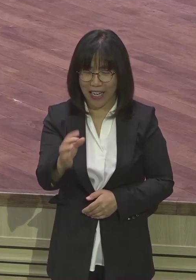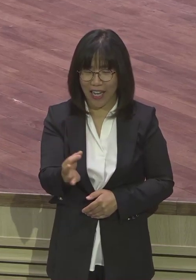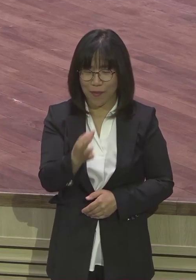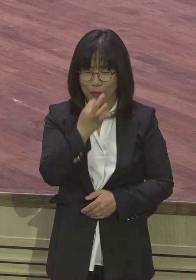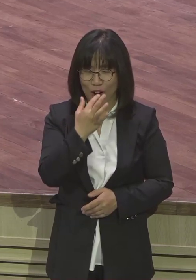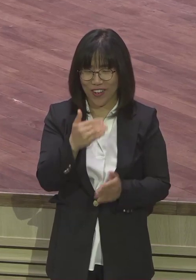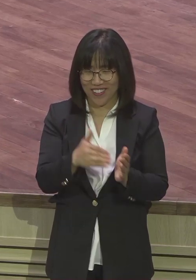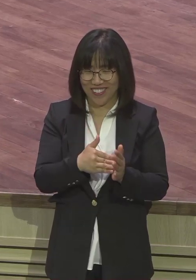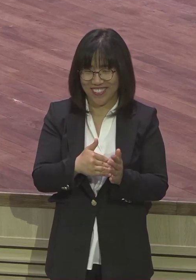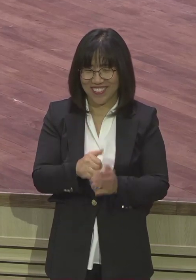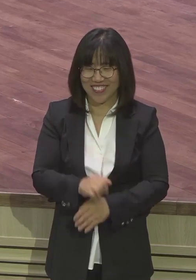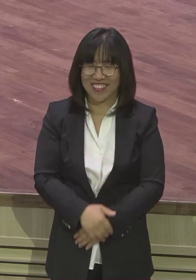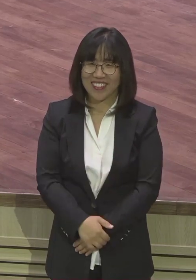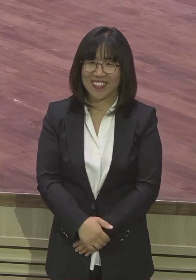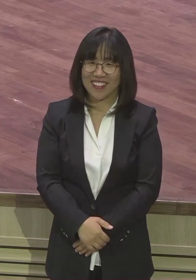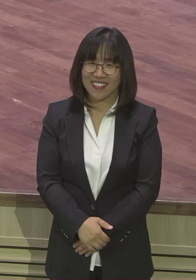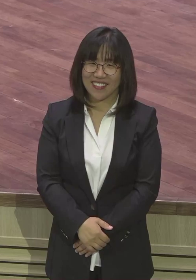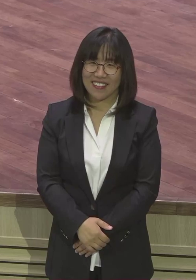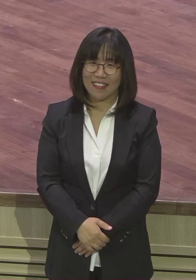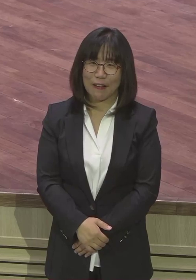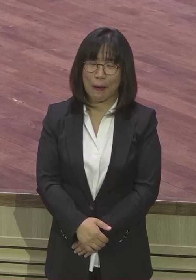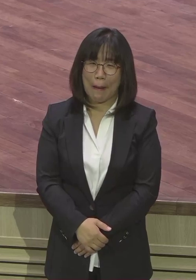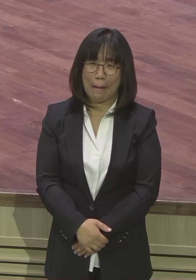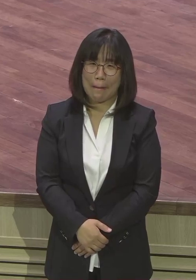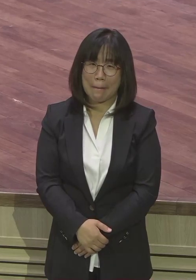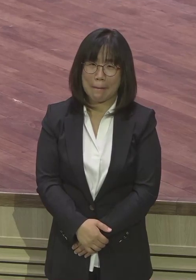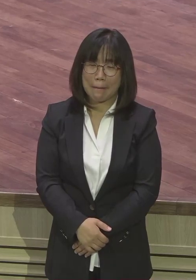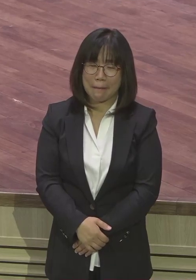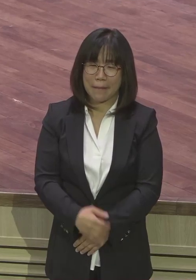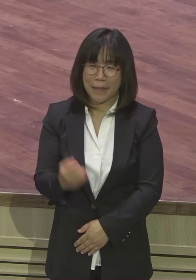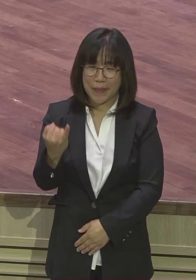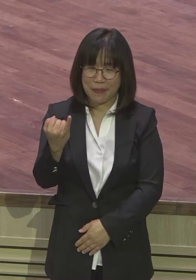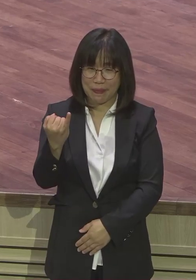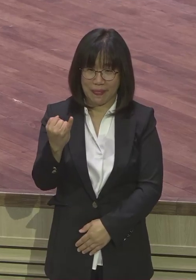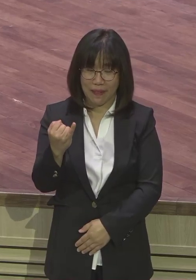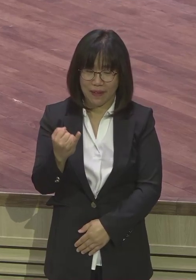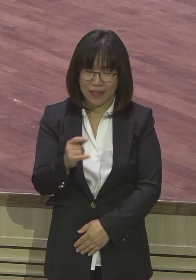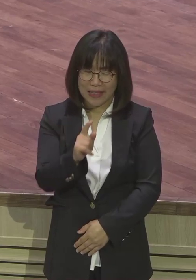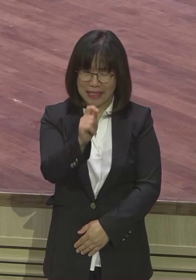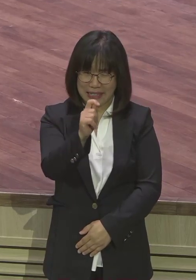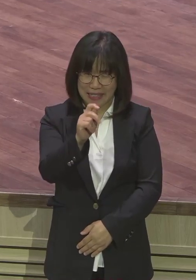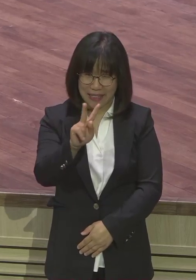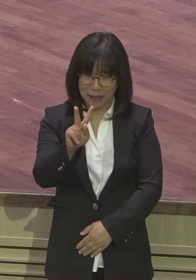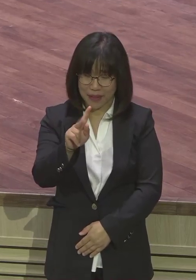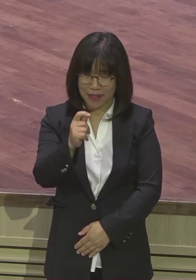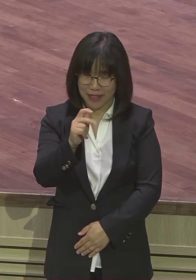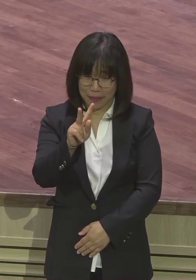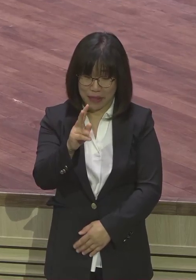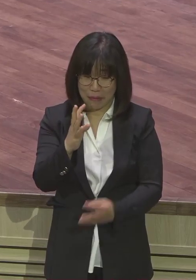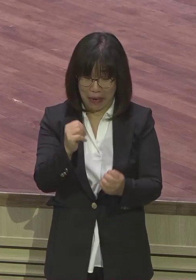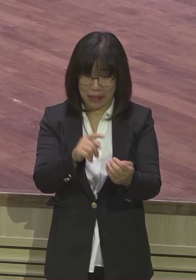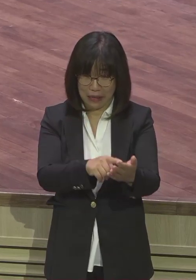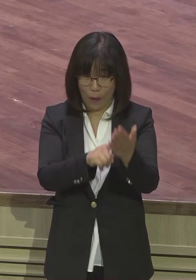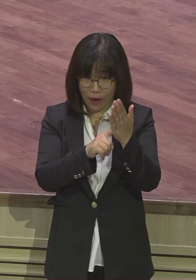이에스더인데 이렇게 잘 유명하잖아요. 요즘 예능 프로그램에 그렇게 잘 나오는데 한 프로그램에서